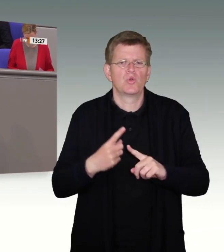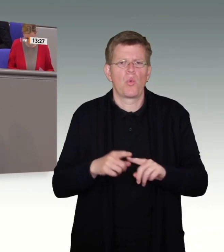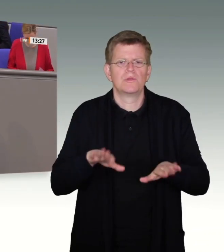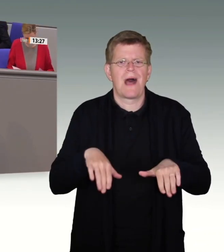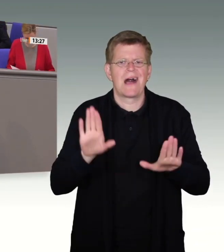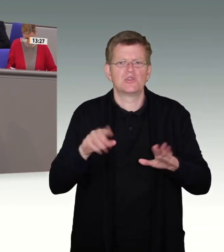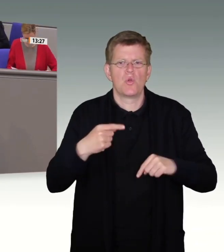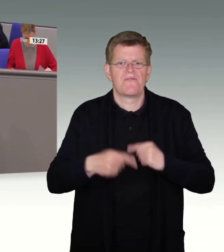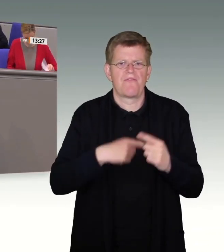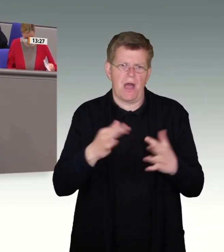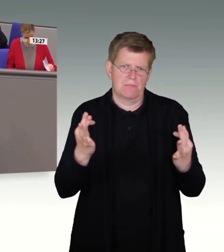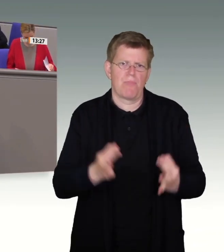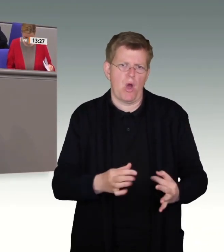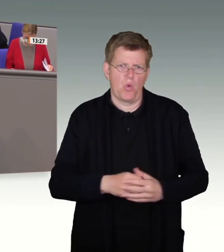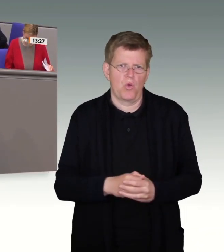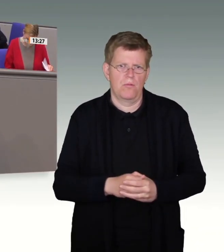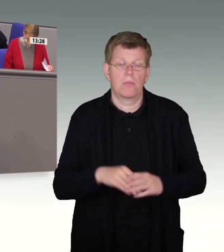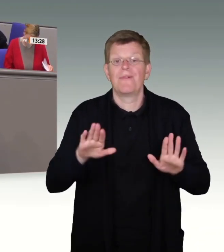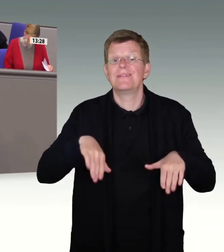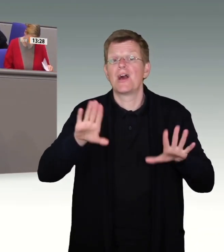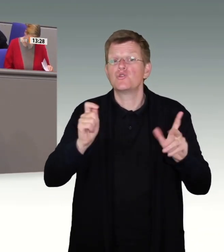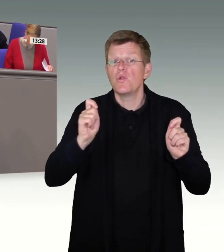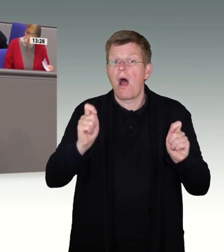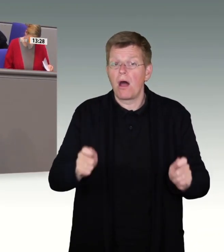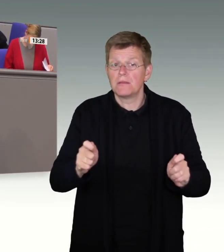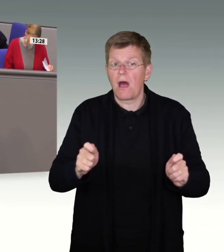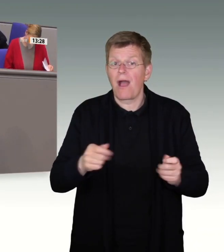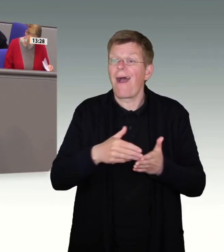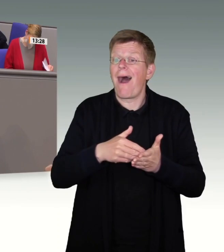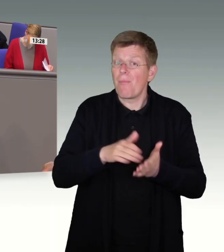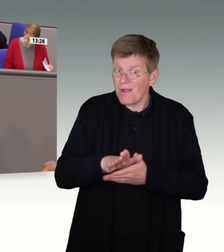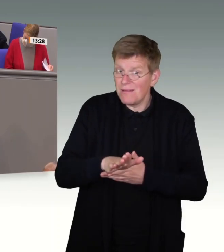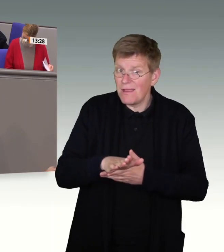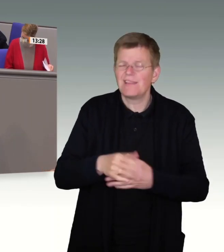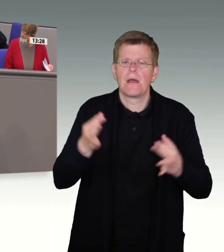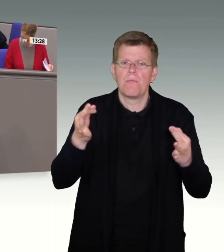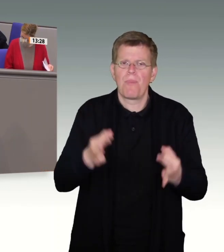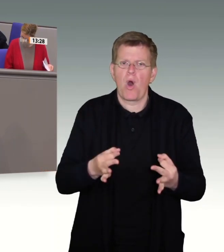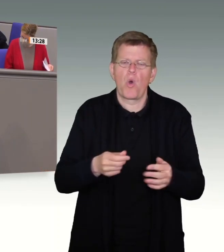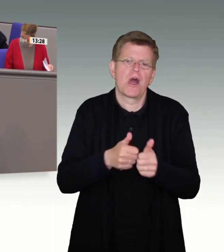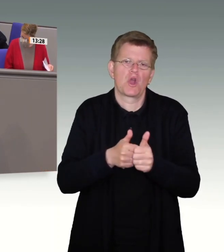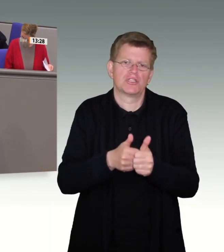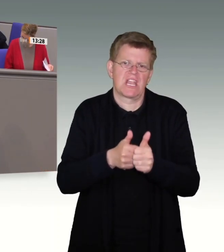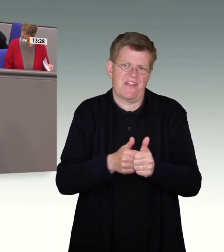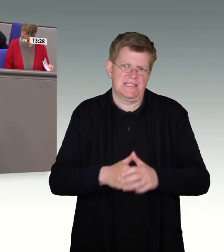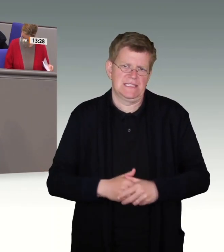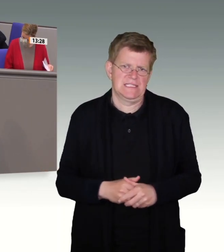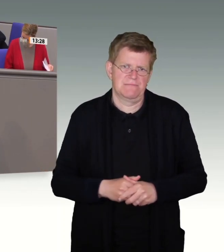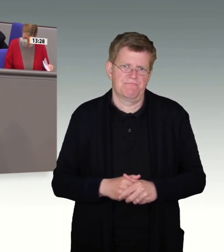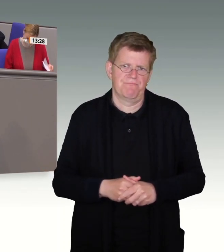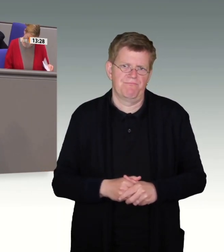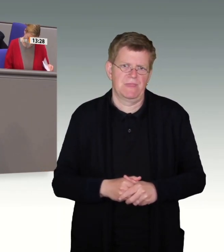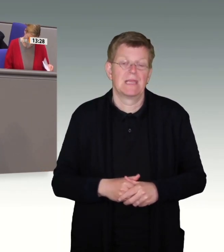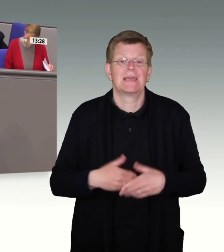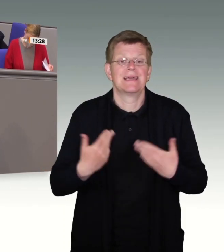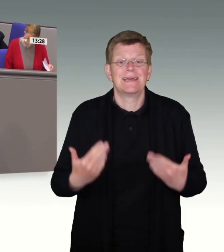Asylanträge müssen natürlich Konsequenzen haben, meine sehr geehrten Damen und Herren. Deutschland leistet, das darf man gar